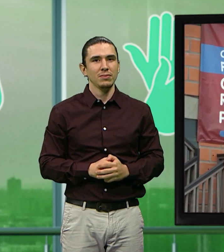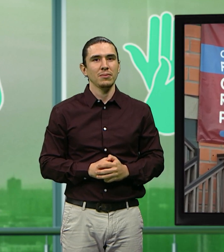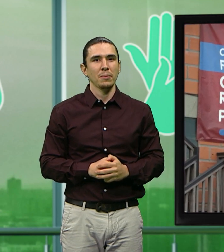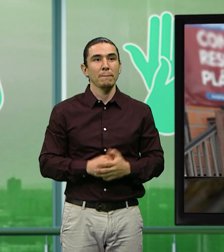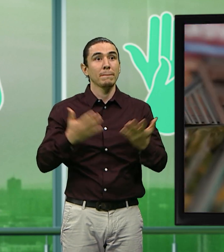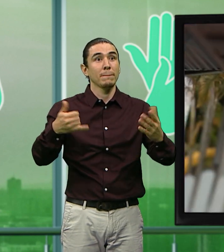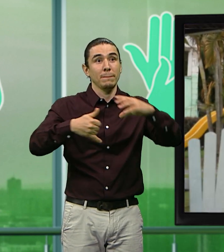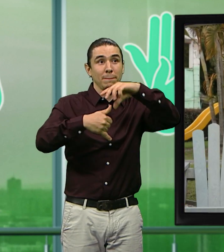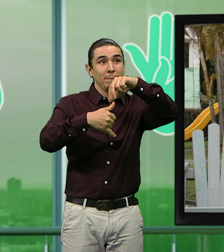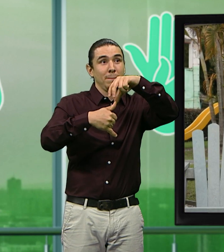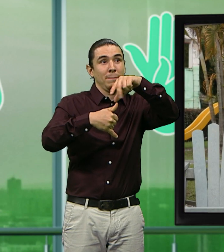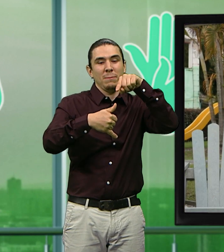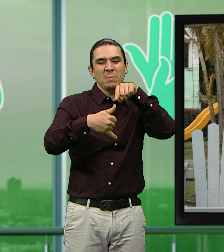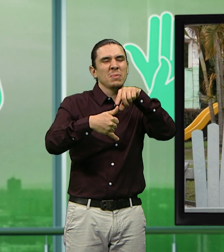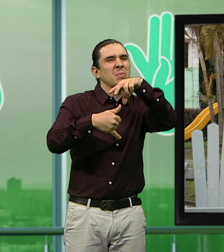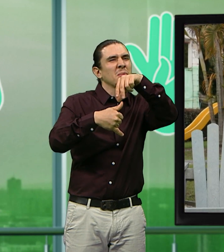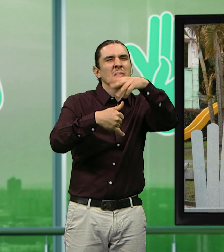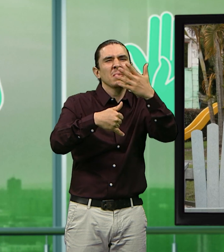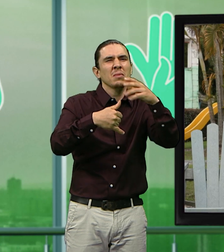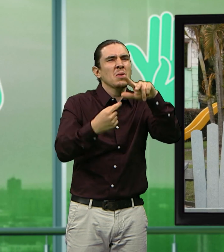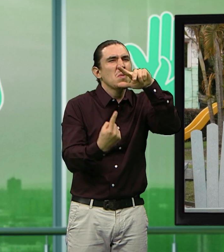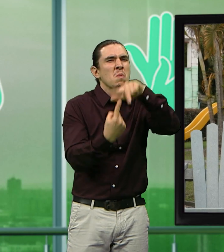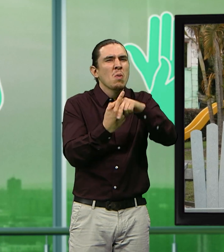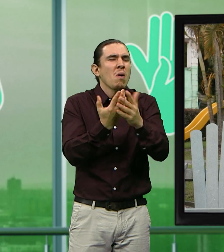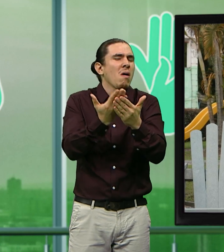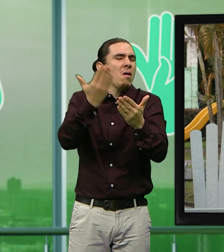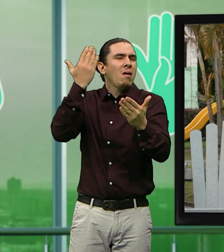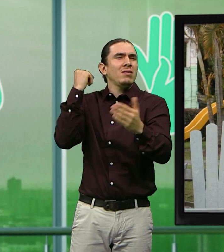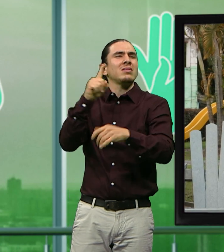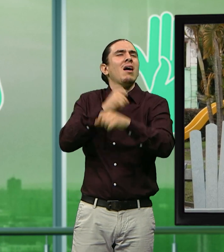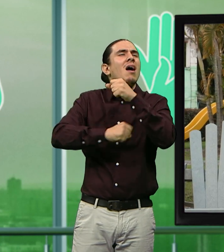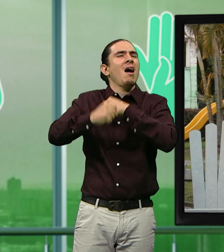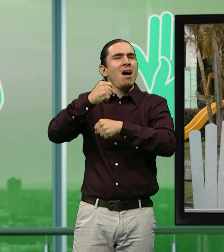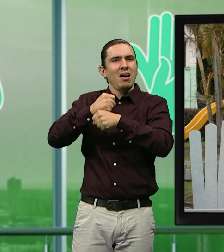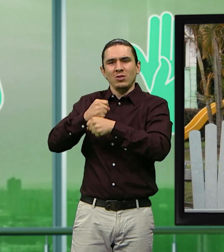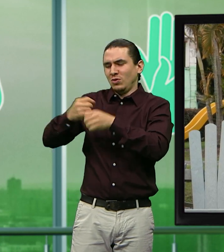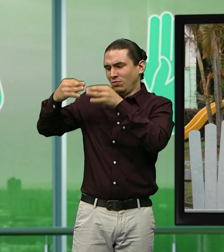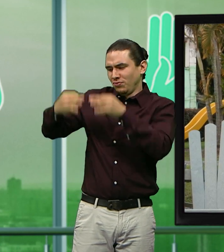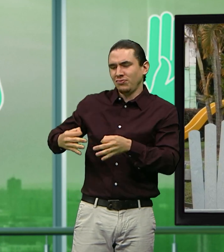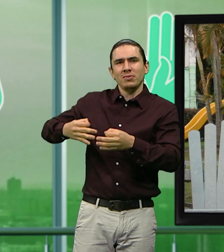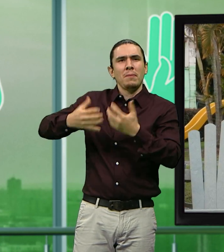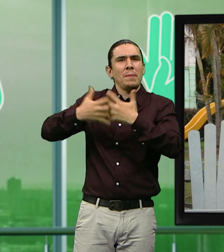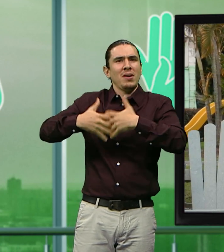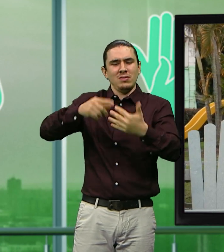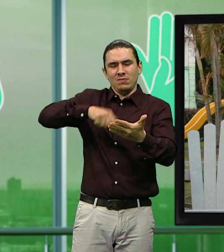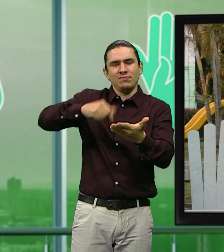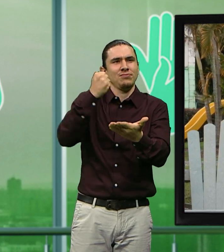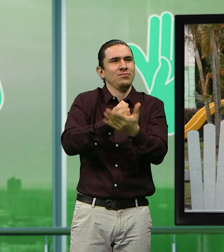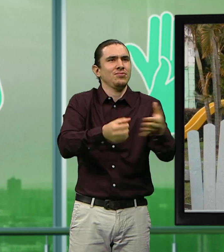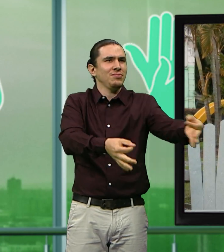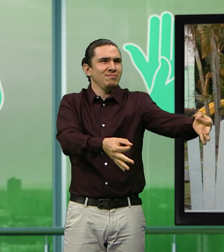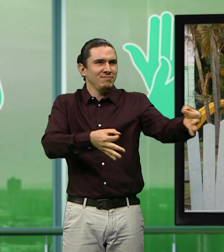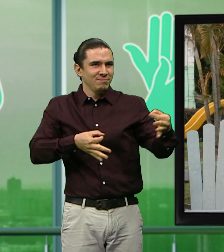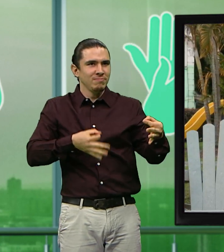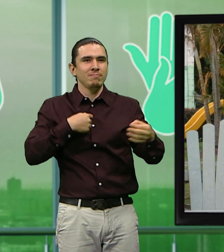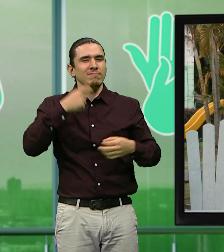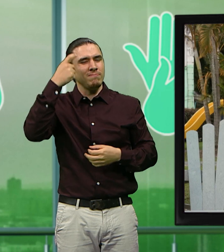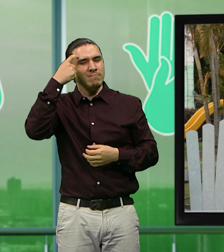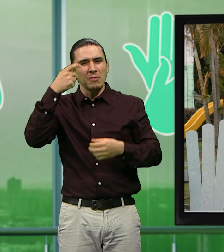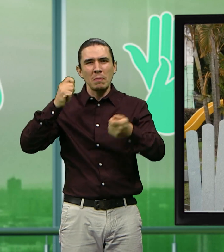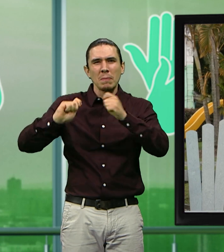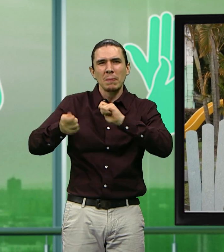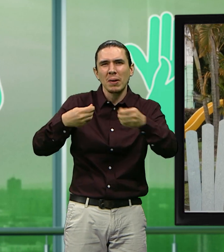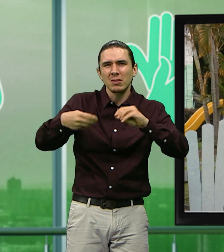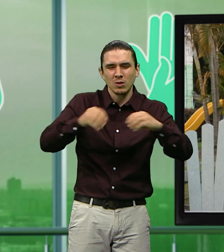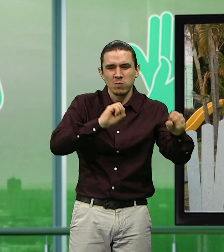Botellas de amor nace hace aproximadamente seis años. Estamos legalmente constituidos y lo que buscamos es transformar